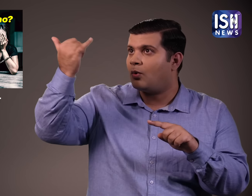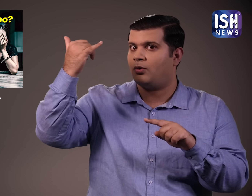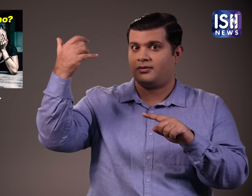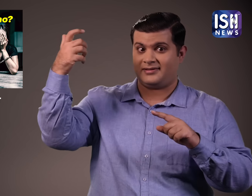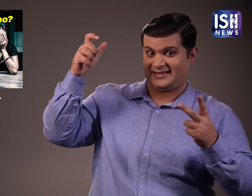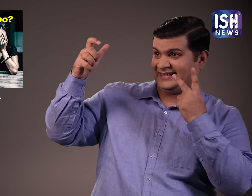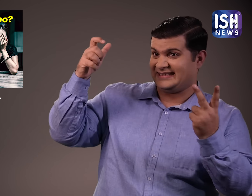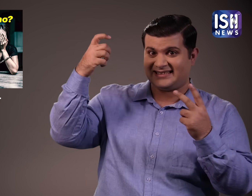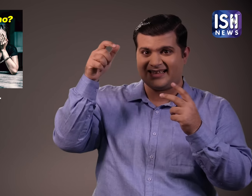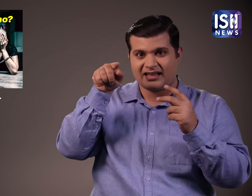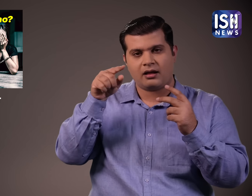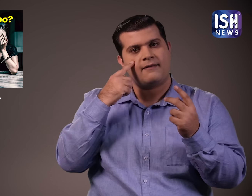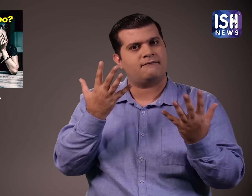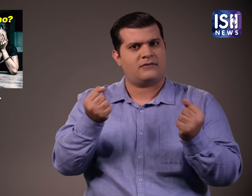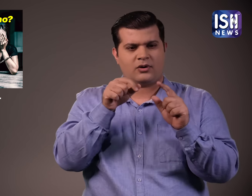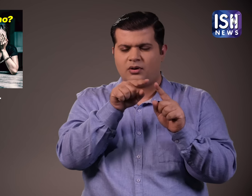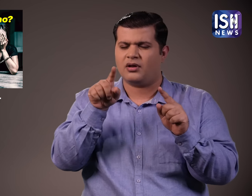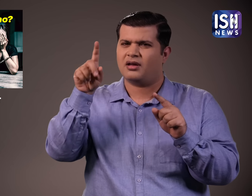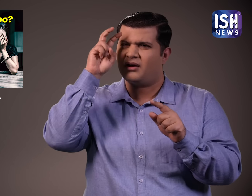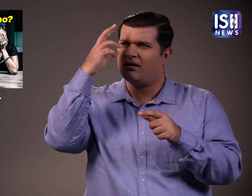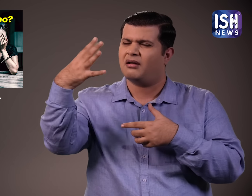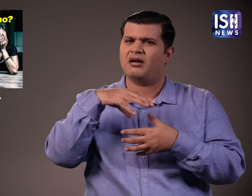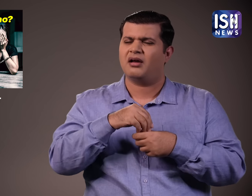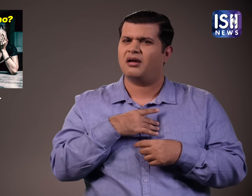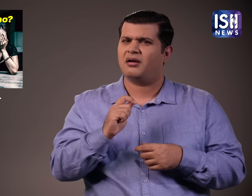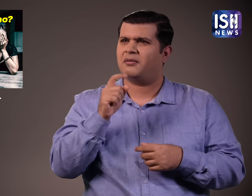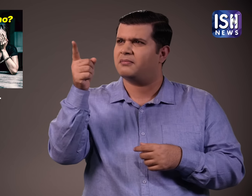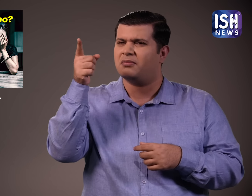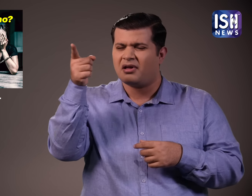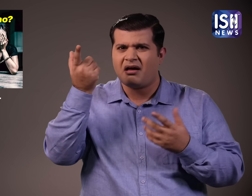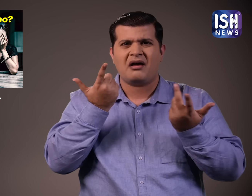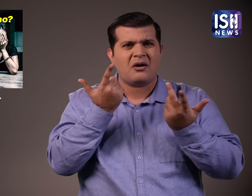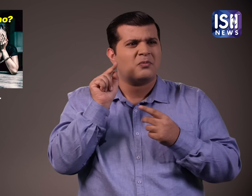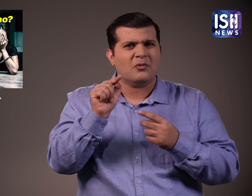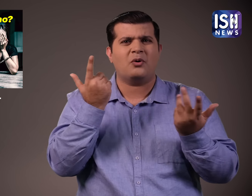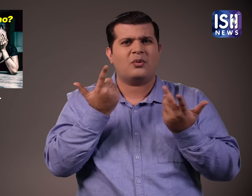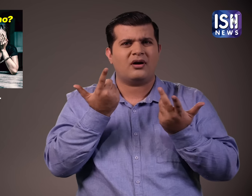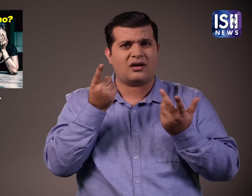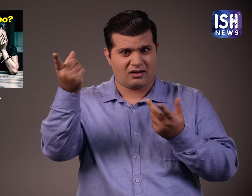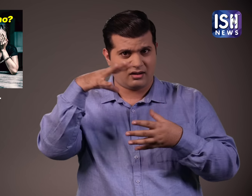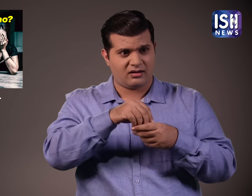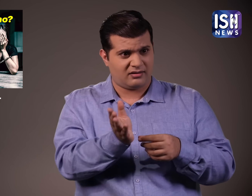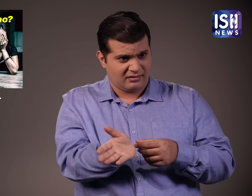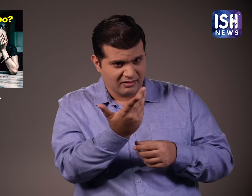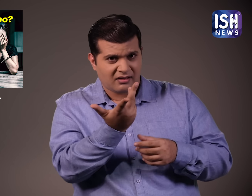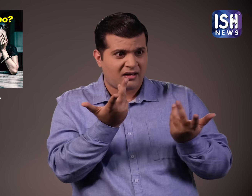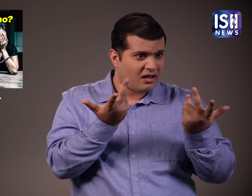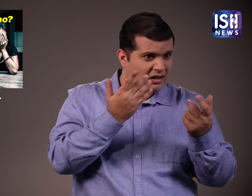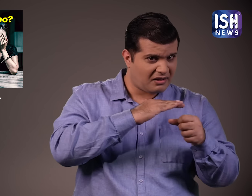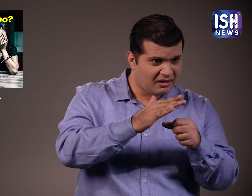और जैय ने जब जगपाल को कॉल कर बताया ये सारी ख़बर पुलिस के पास है और पुलिस सोच रही है कि जगपाल का इसमें क्या काम है, क्या